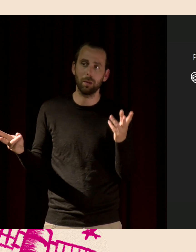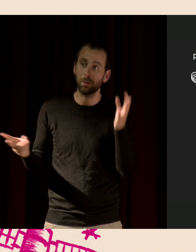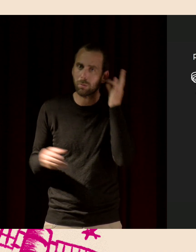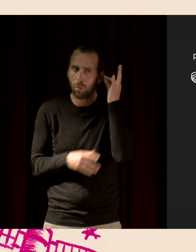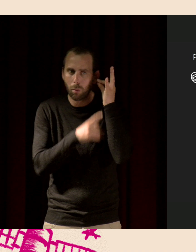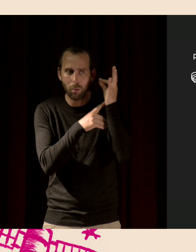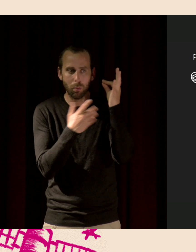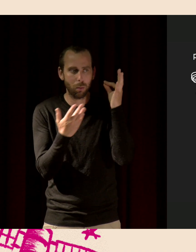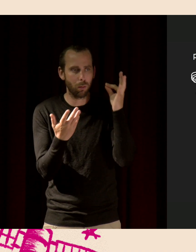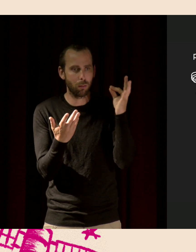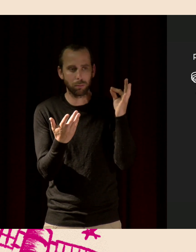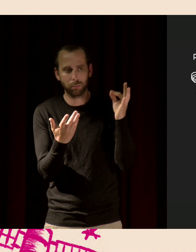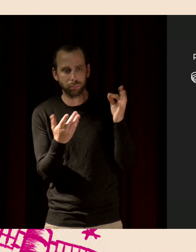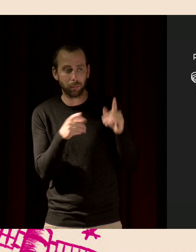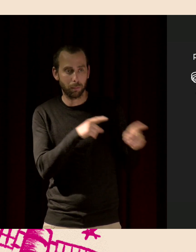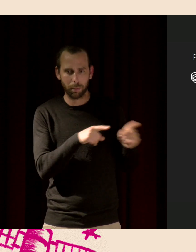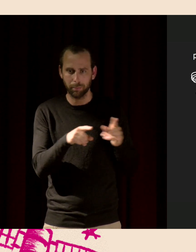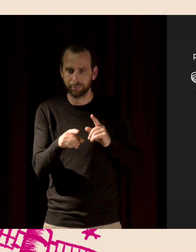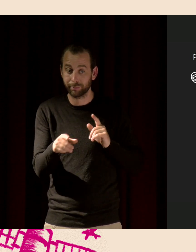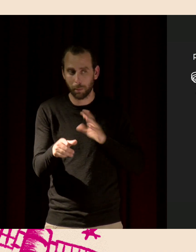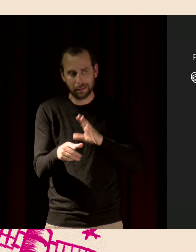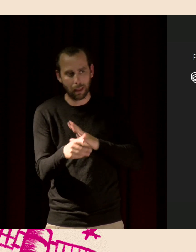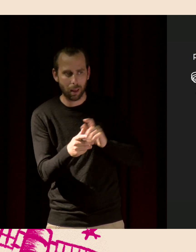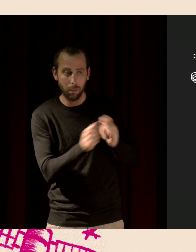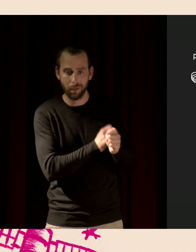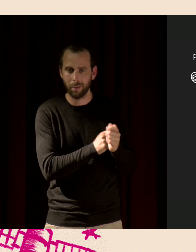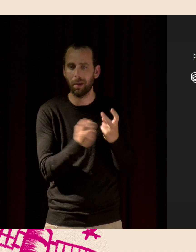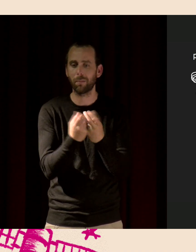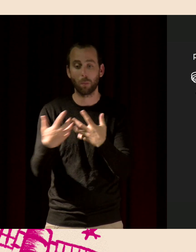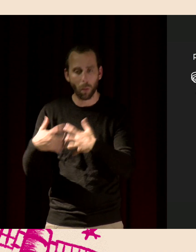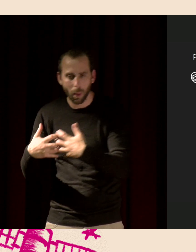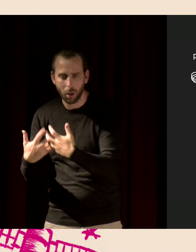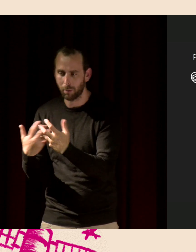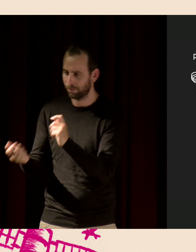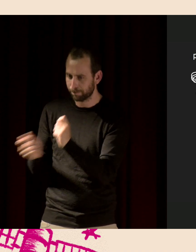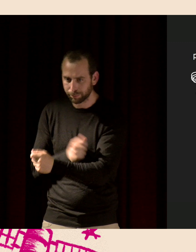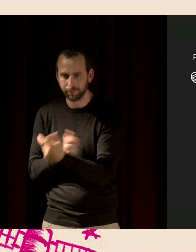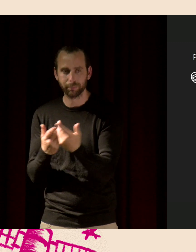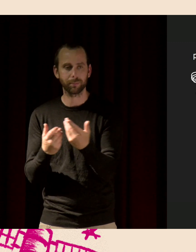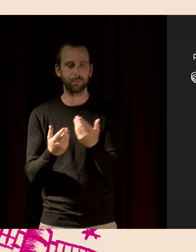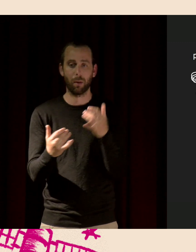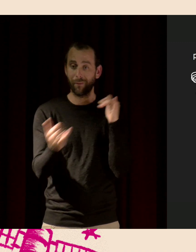C'est de modifier les moteurs, tout simplement. de modifier l'aérodynamisme,